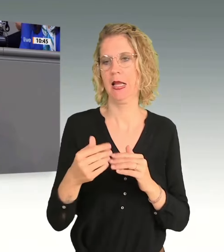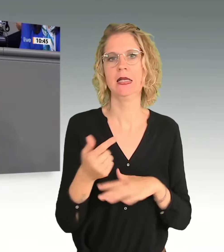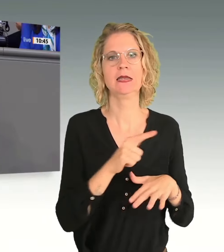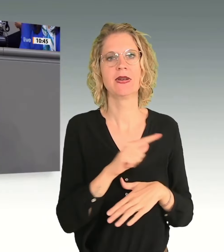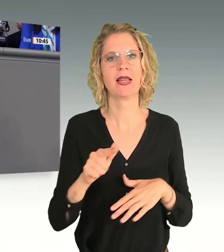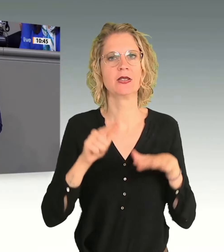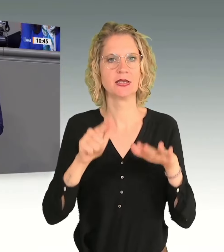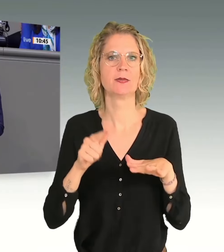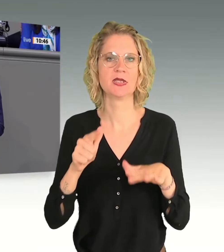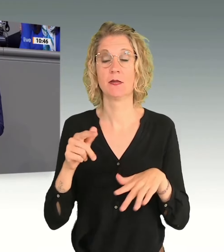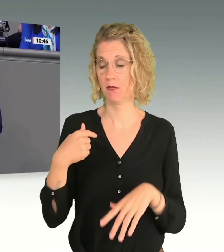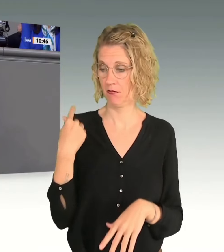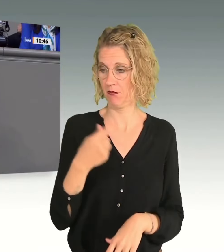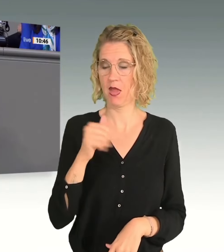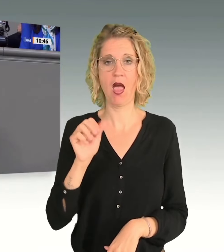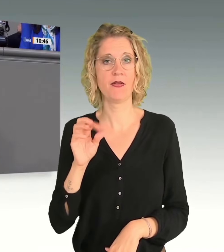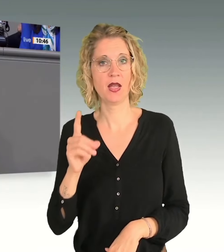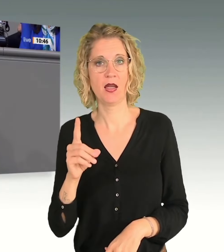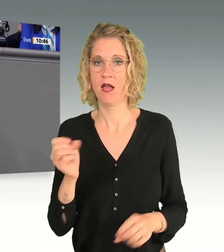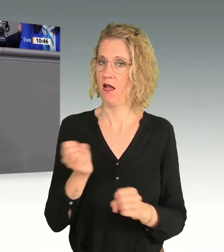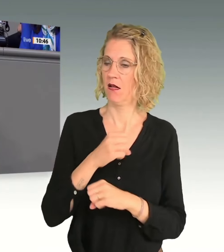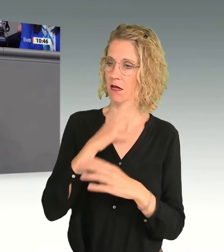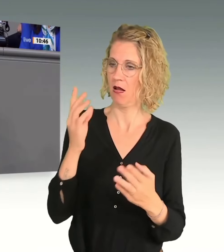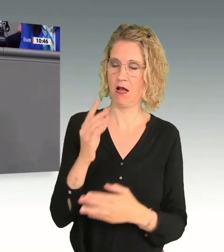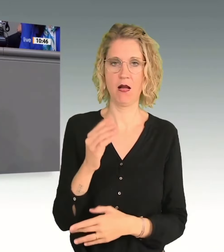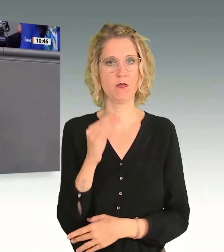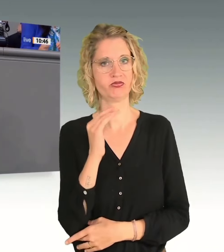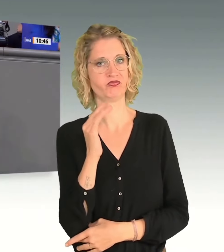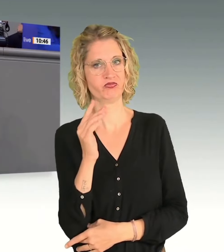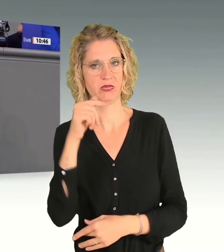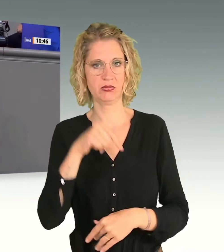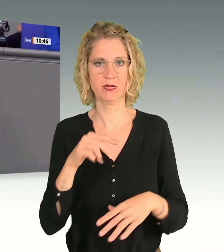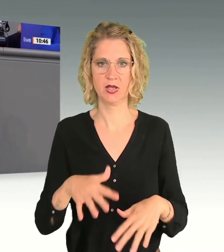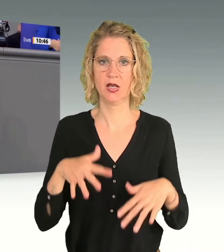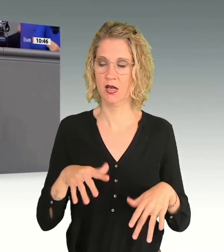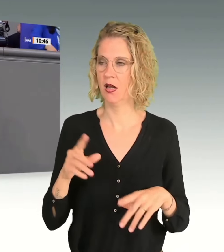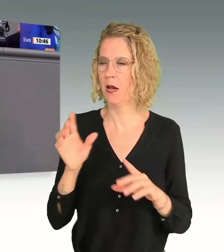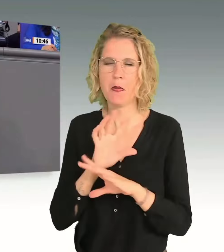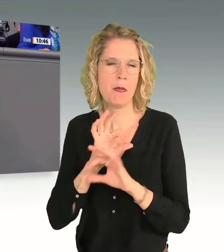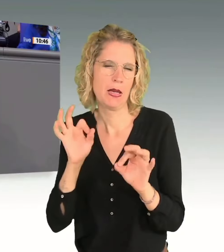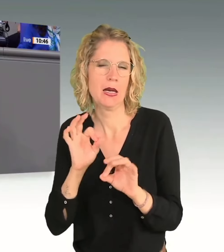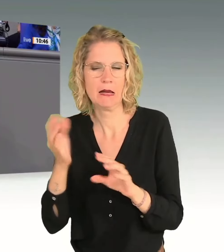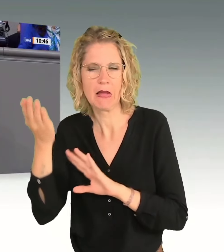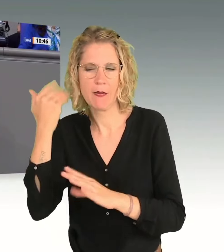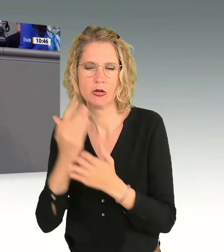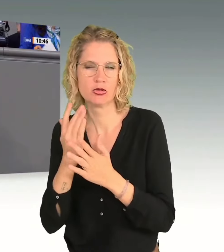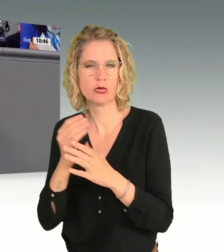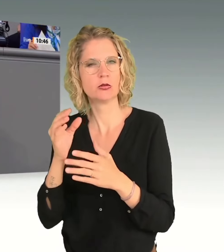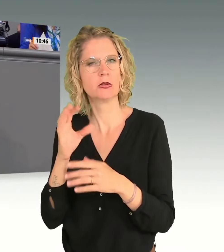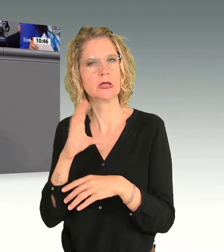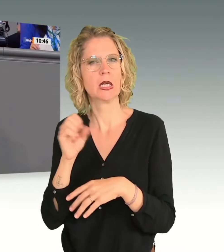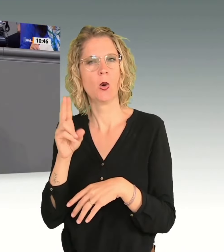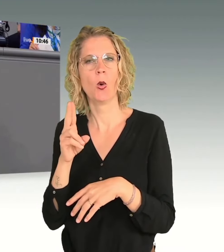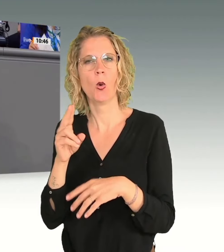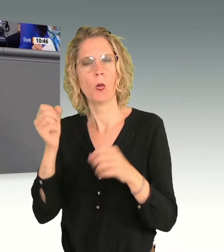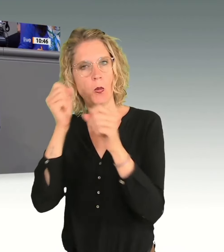AfD der Klartext im Parlament Einzug gehalten hat, wäre da nicht spätestens Aufwachen bei Ihnen angesagt gewesen. Und schieben Sie jetzt nicht